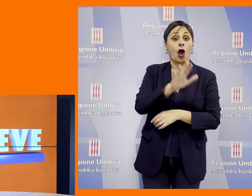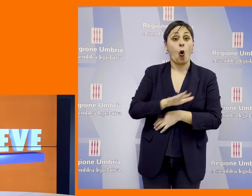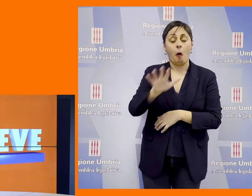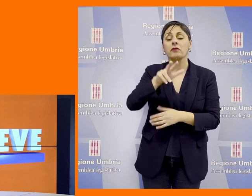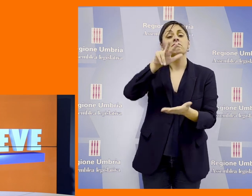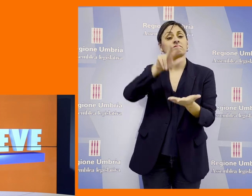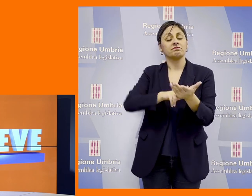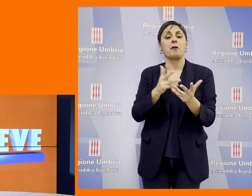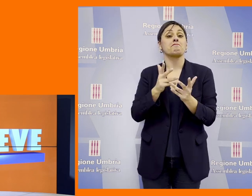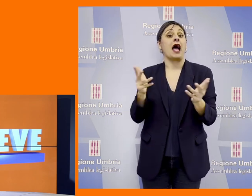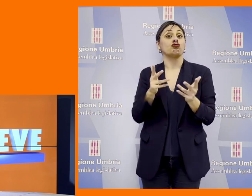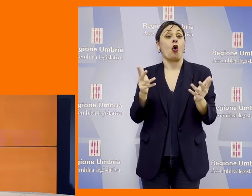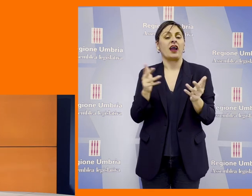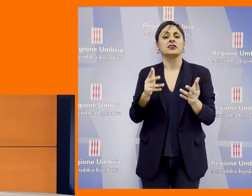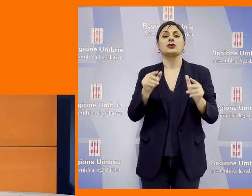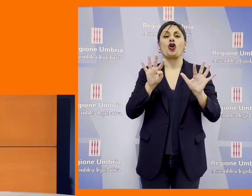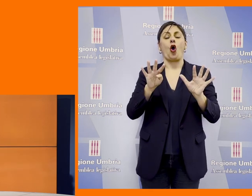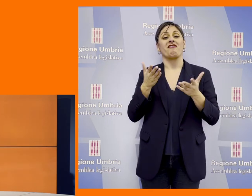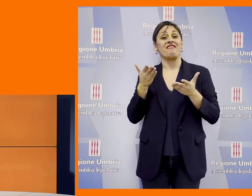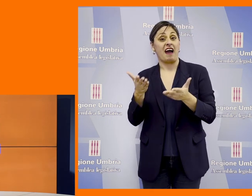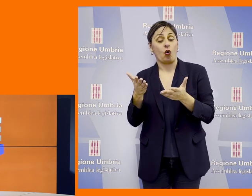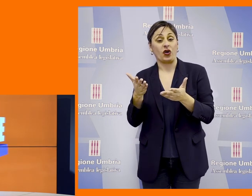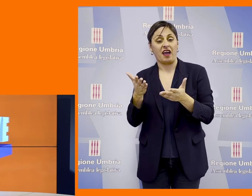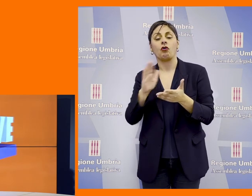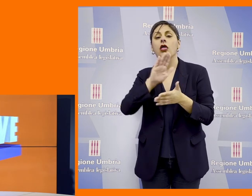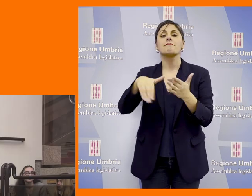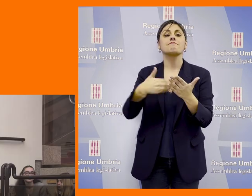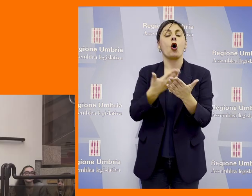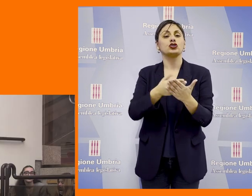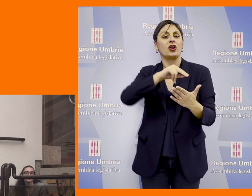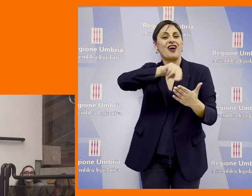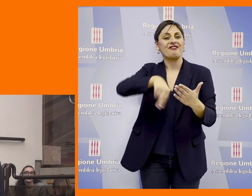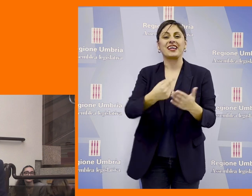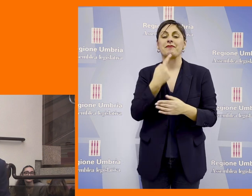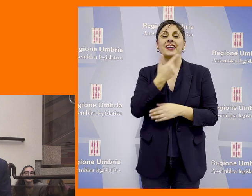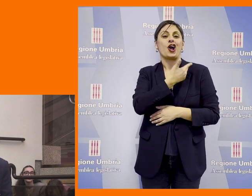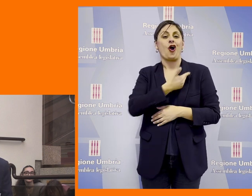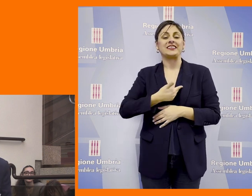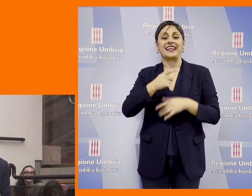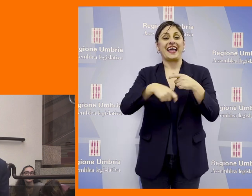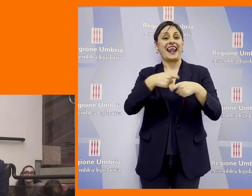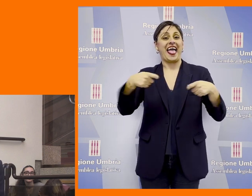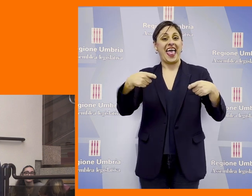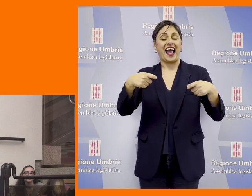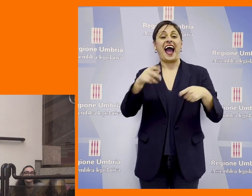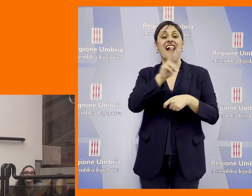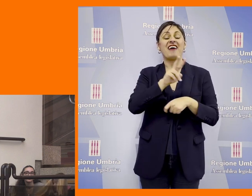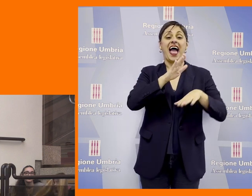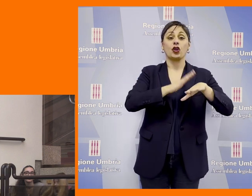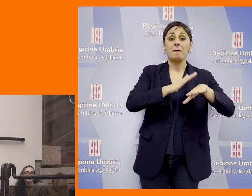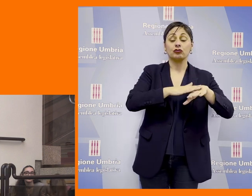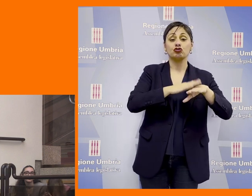legislativa dell'Umbria ha approvato a maggioranza nove voti favorevoli la mozione firmata dai consiglieri della Lega